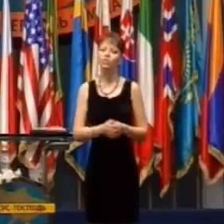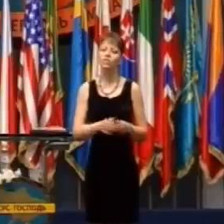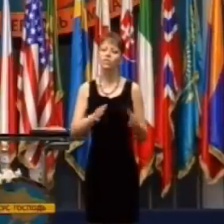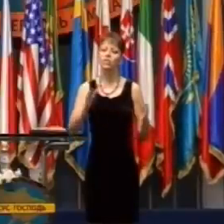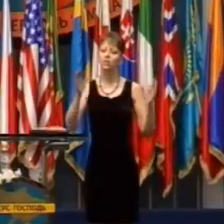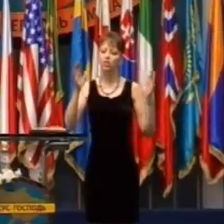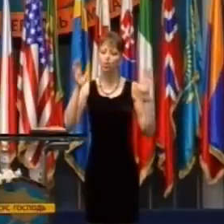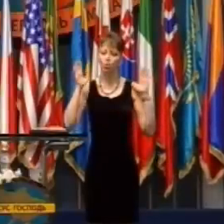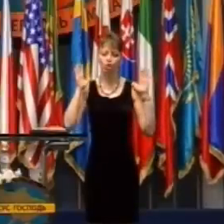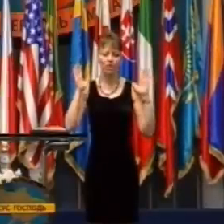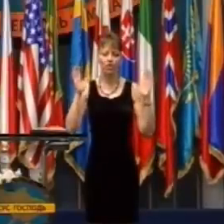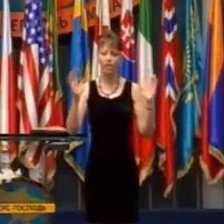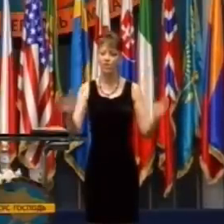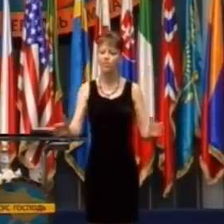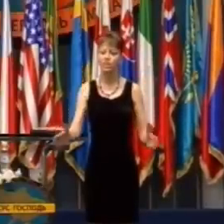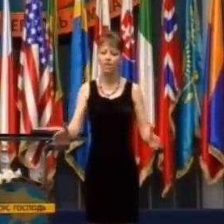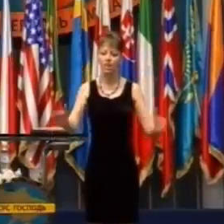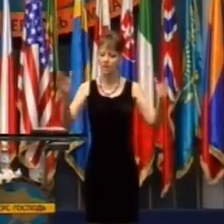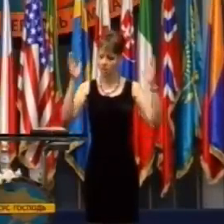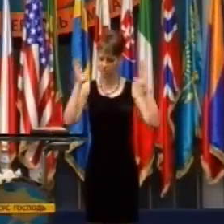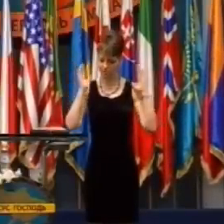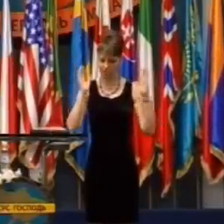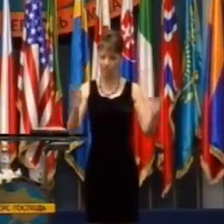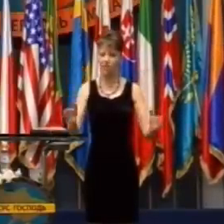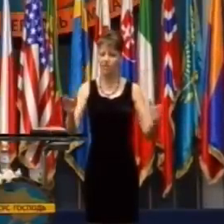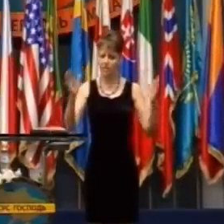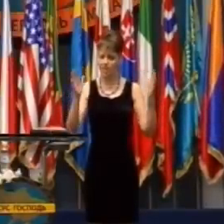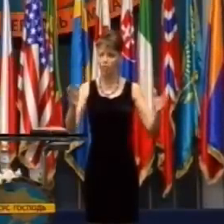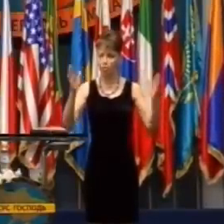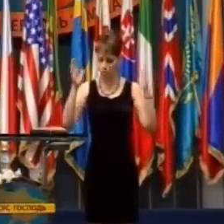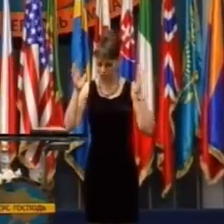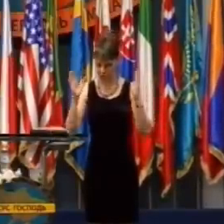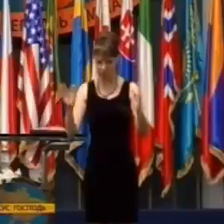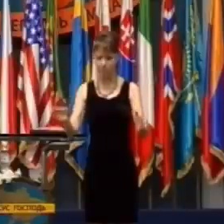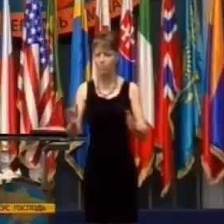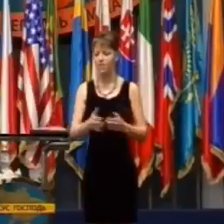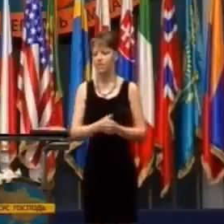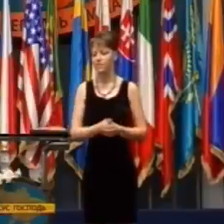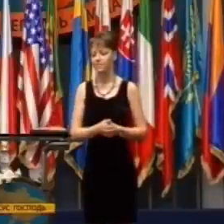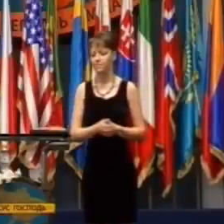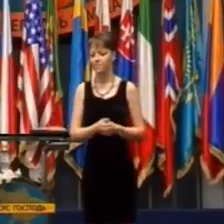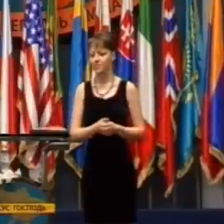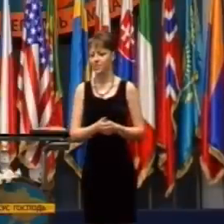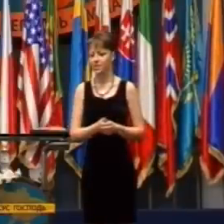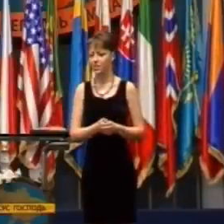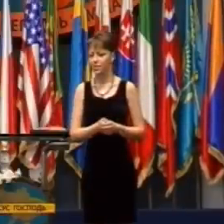celé dni boli silné dažde až do noci pred našim zhromaždením.